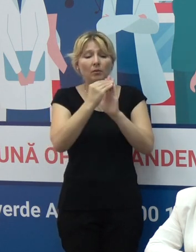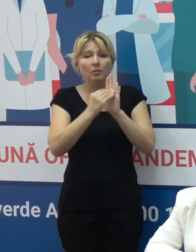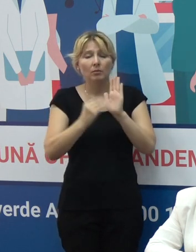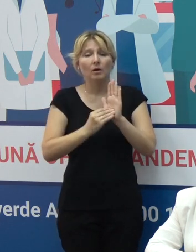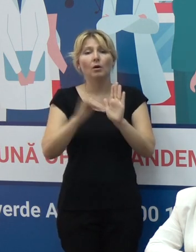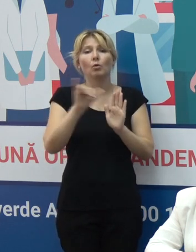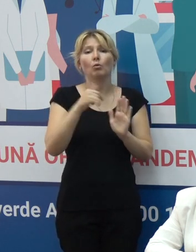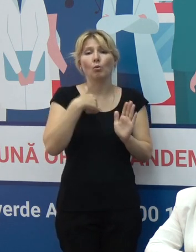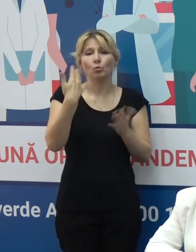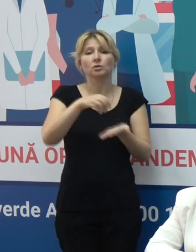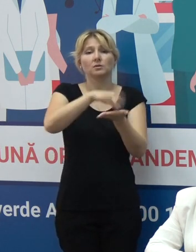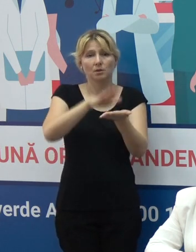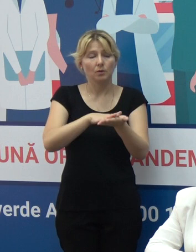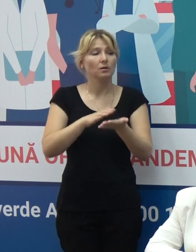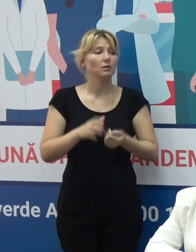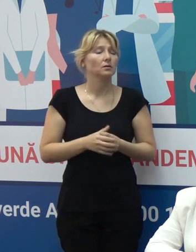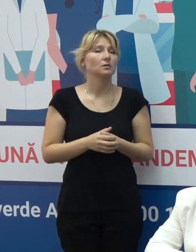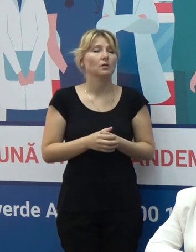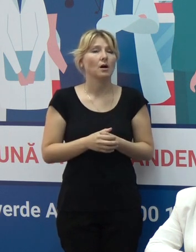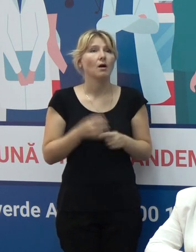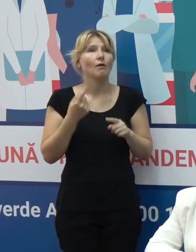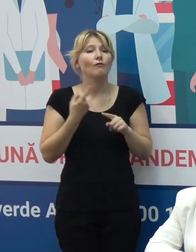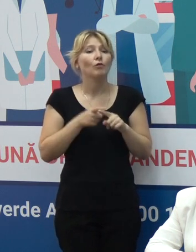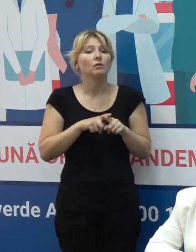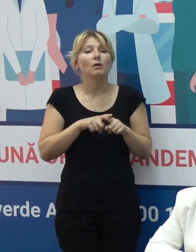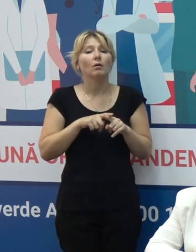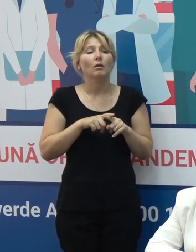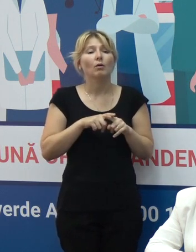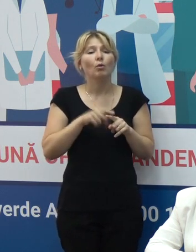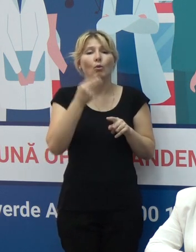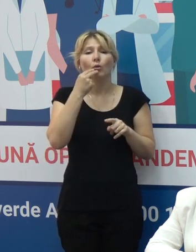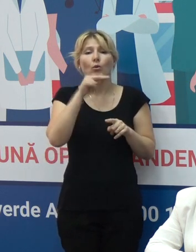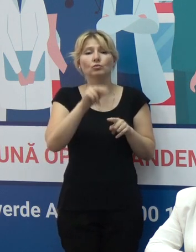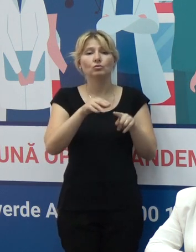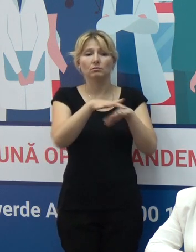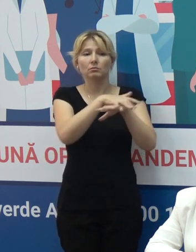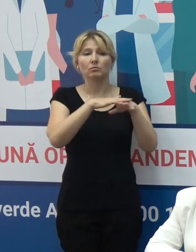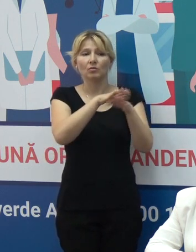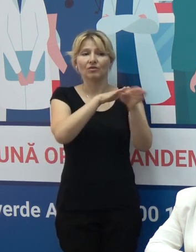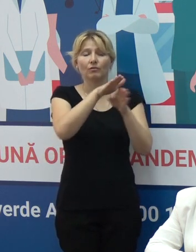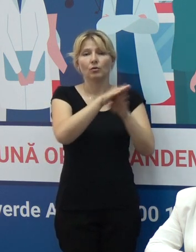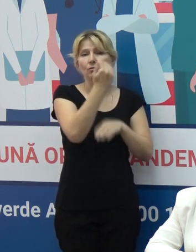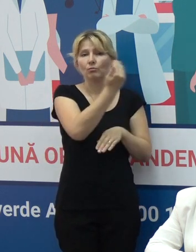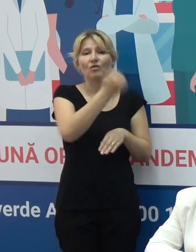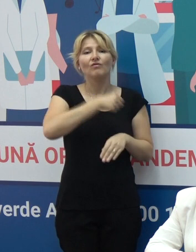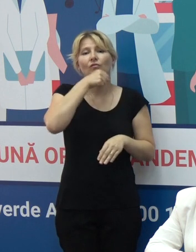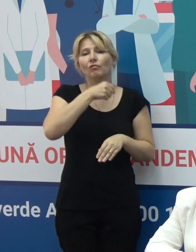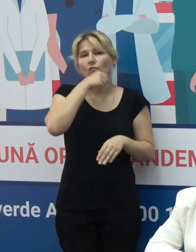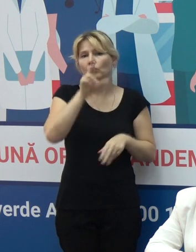pe care le înregistrăm. Cea mai înaltă acoperire este în populația vârstnicilor, deci